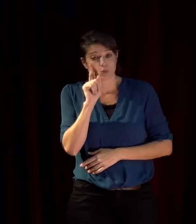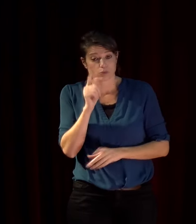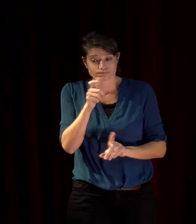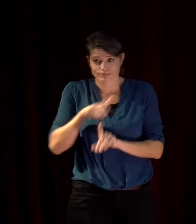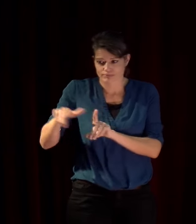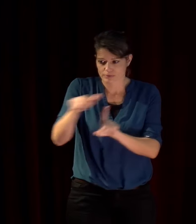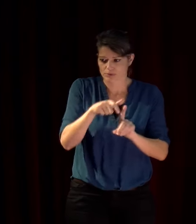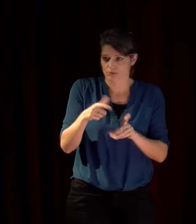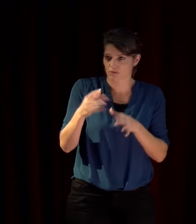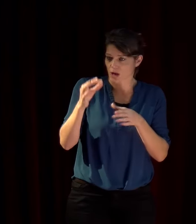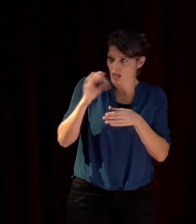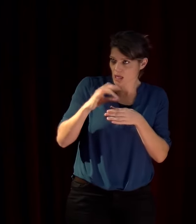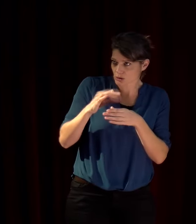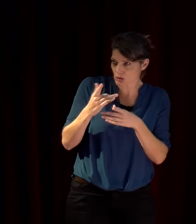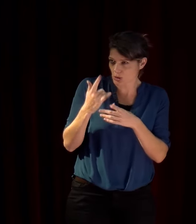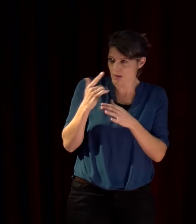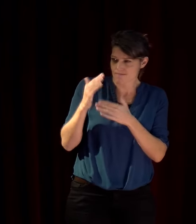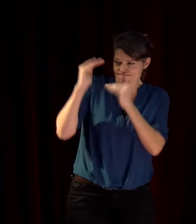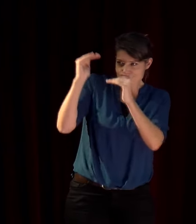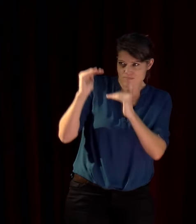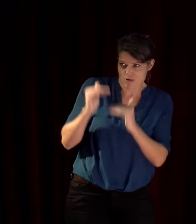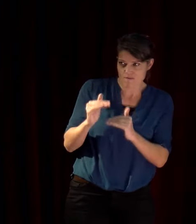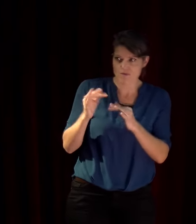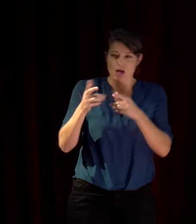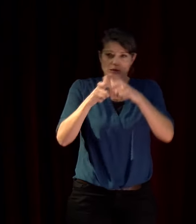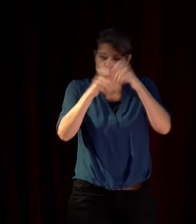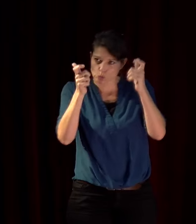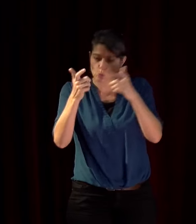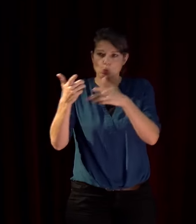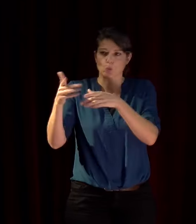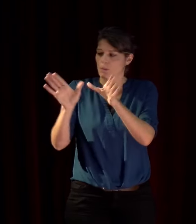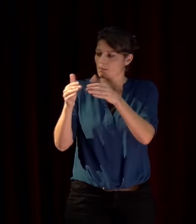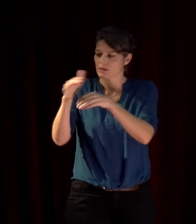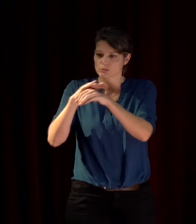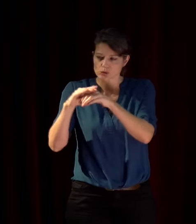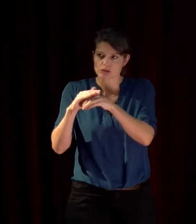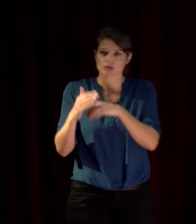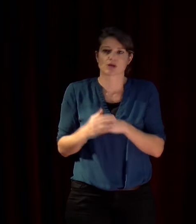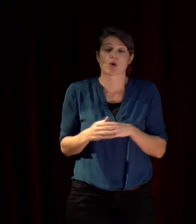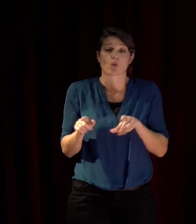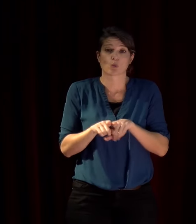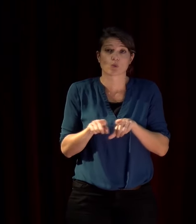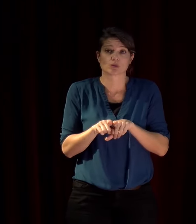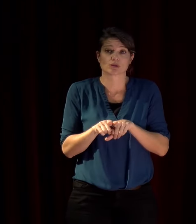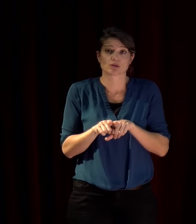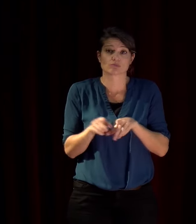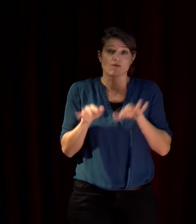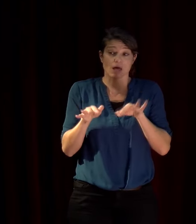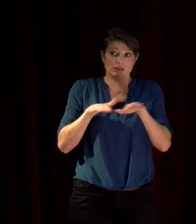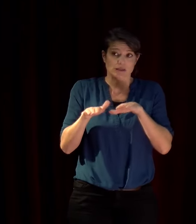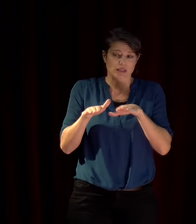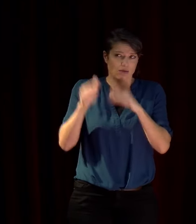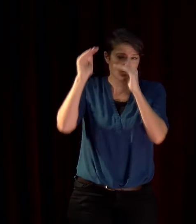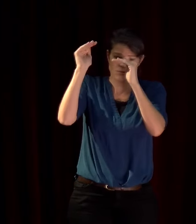méfiants vis-à-vis des forces politiques traditionnelles des institutions et plus généralement de ce qu'on appelle le système